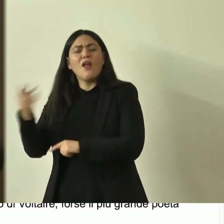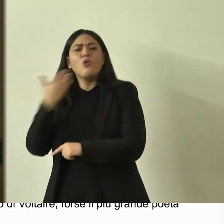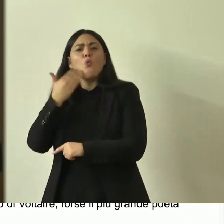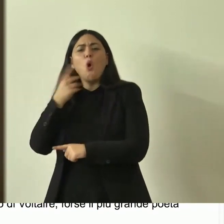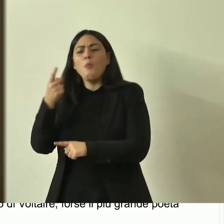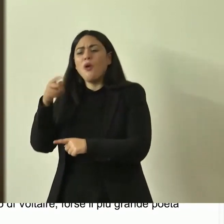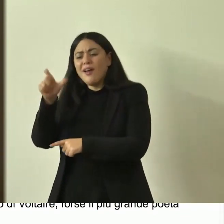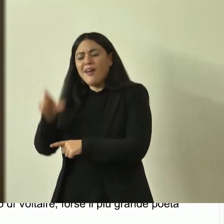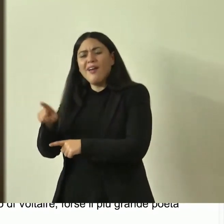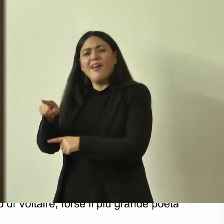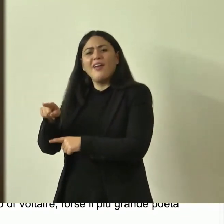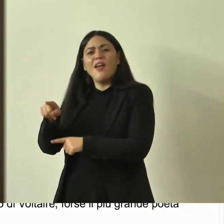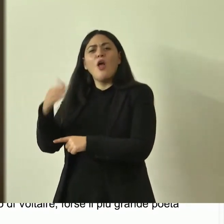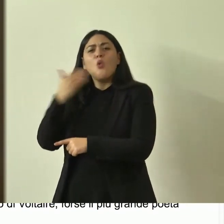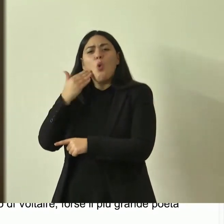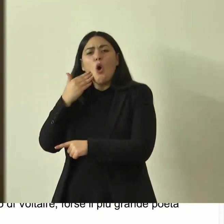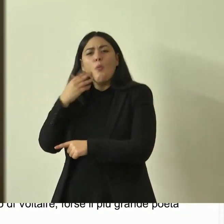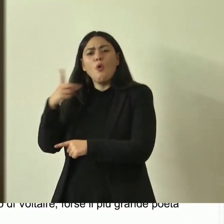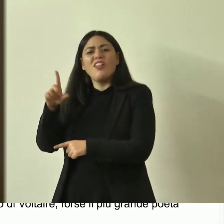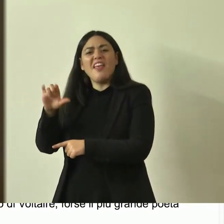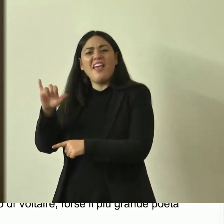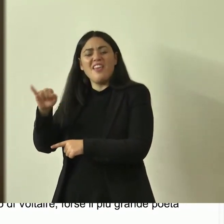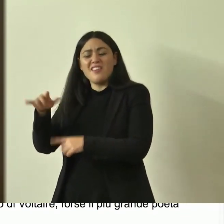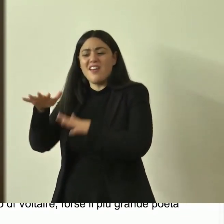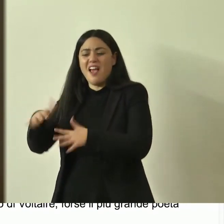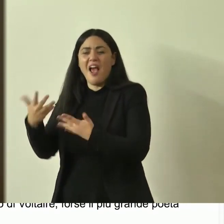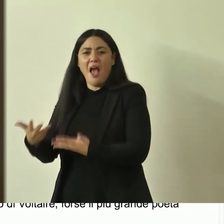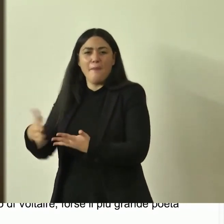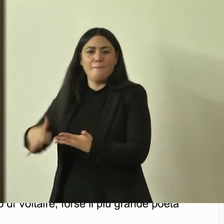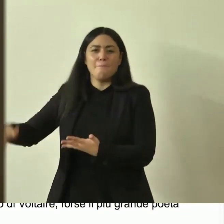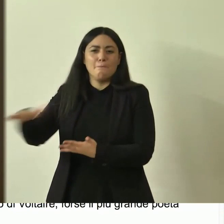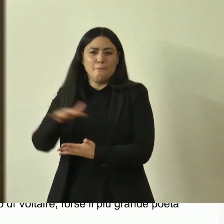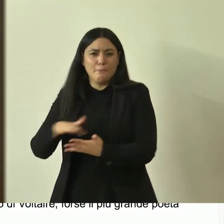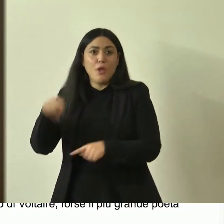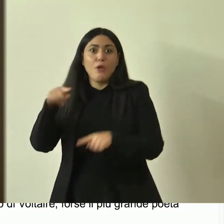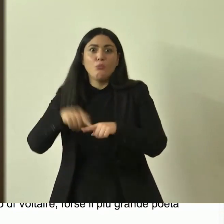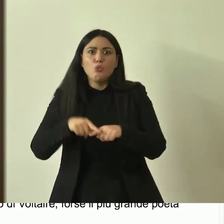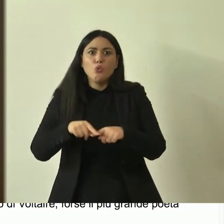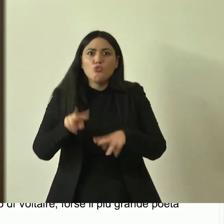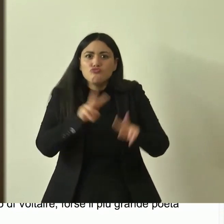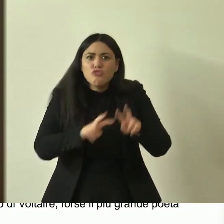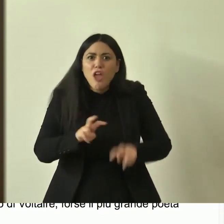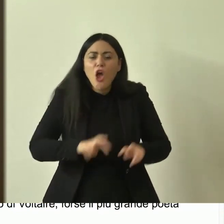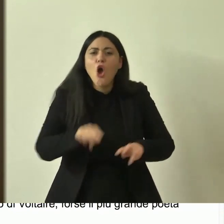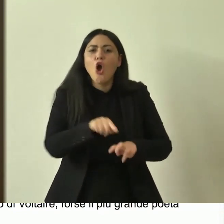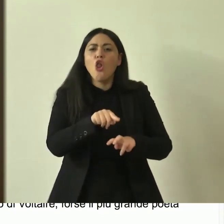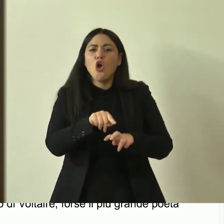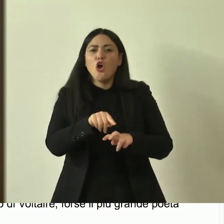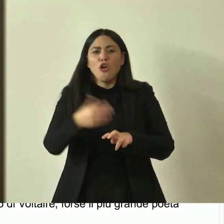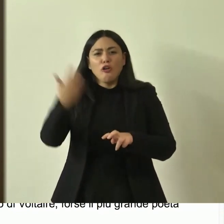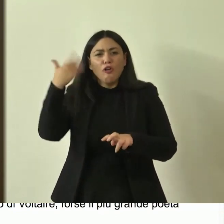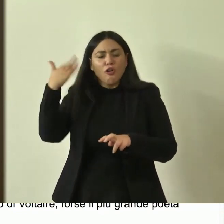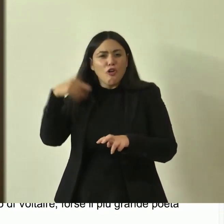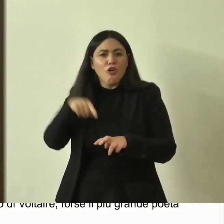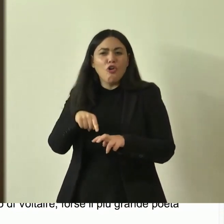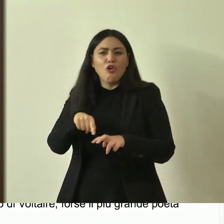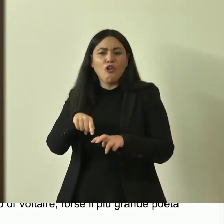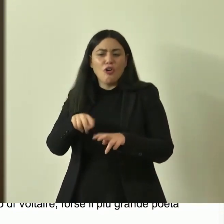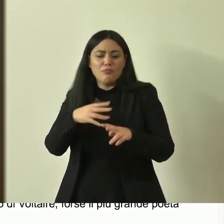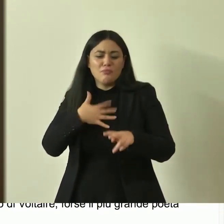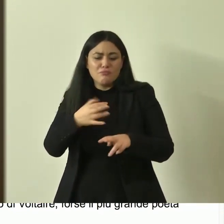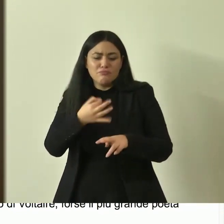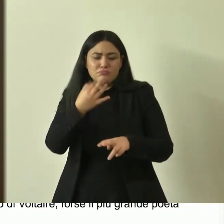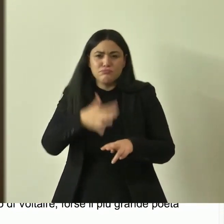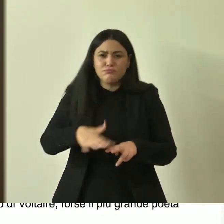campi e quindi è stato anche traduttore in francese delle georgiche di Virgilio per dire quindi un personaggio molto